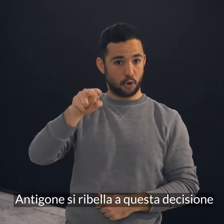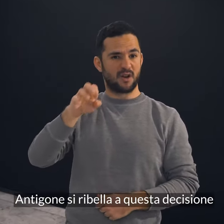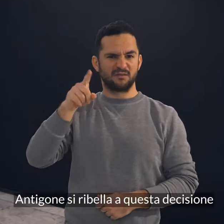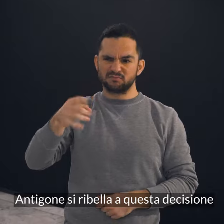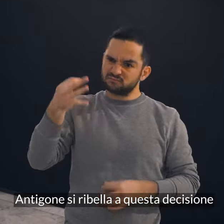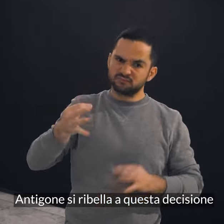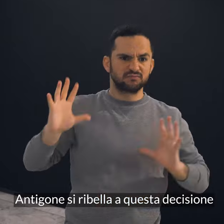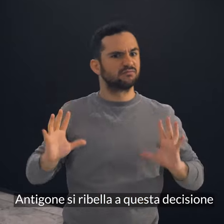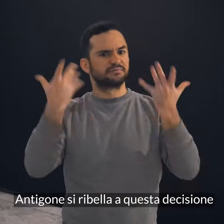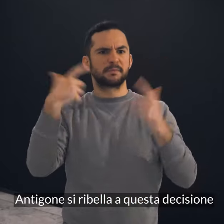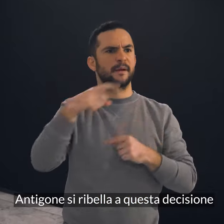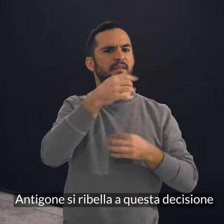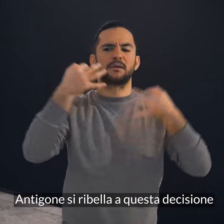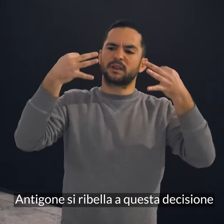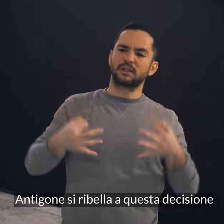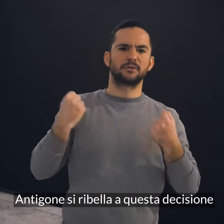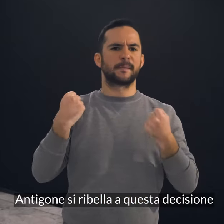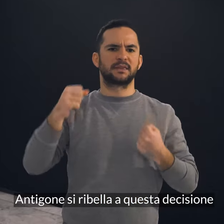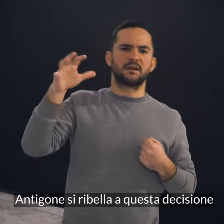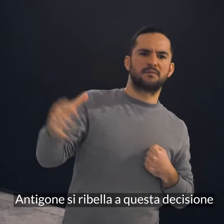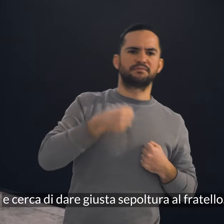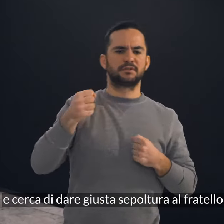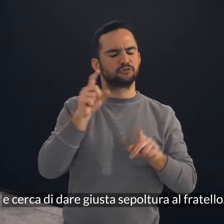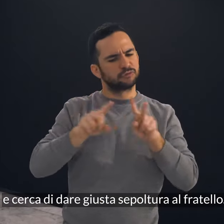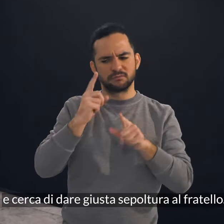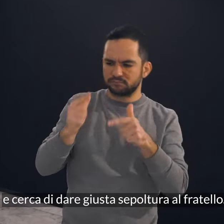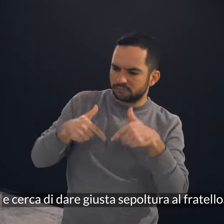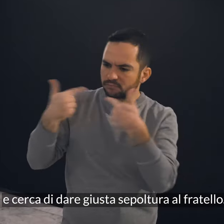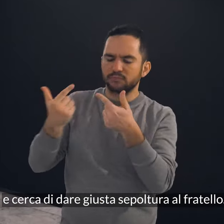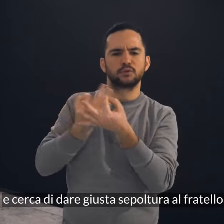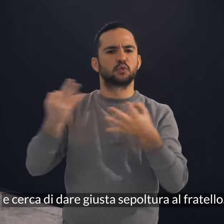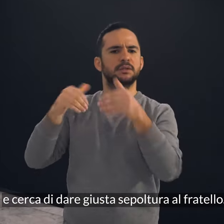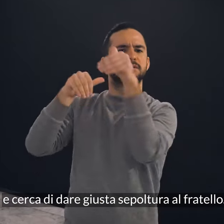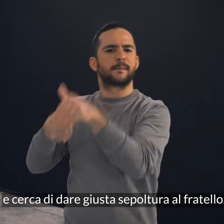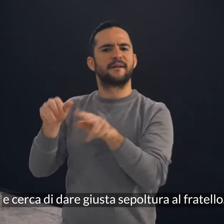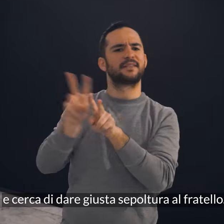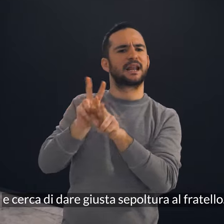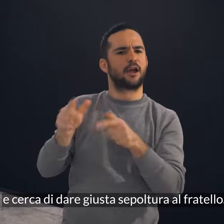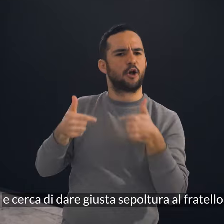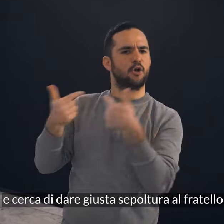Antigone si ribella a questa decisione e cerca di dare giusta sepoltura al fratello.